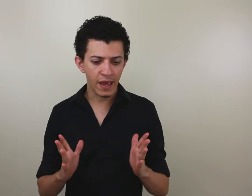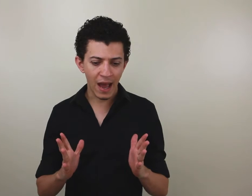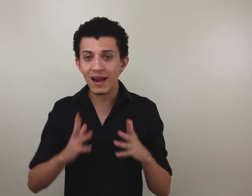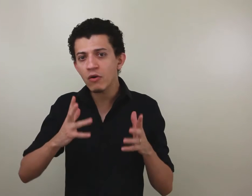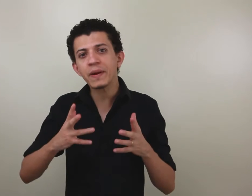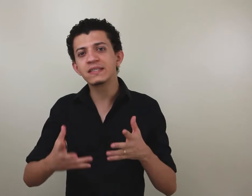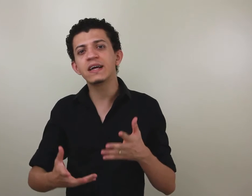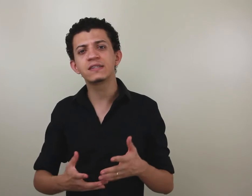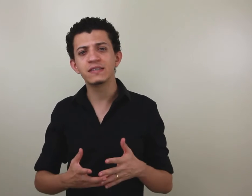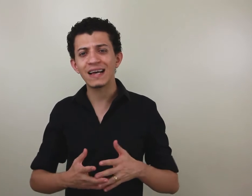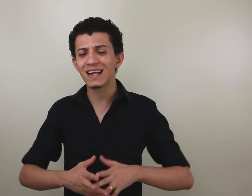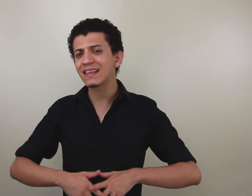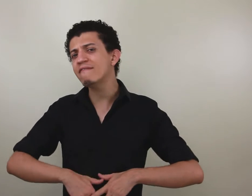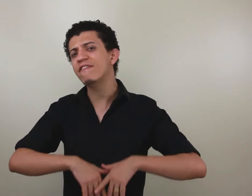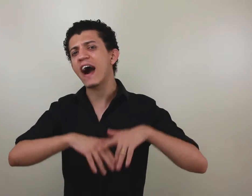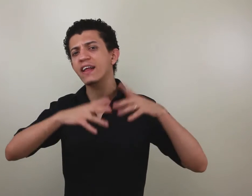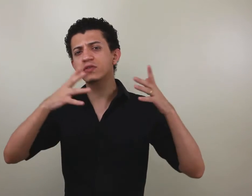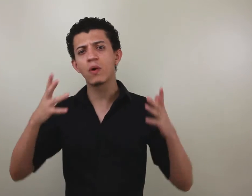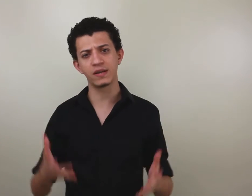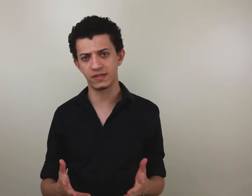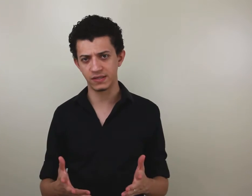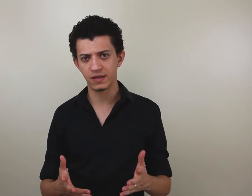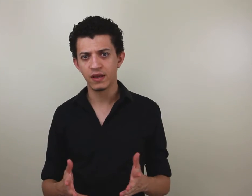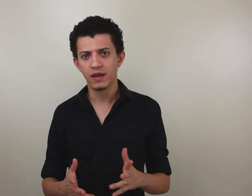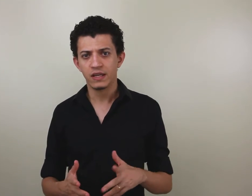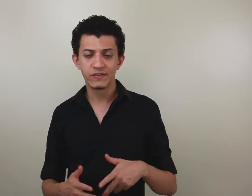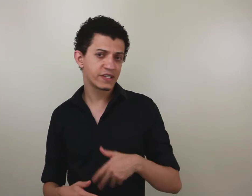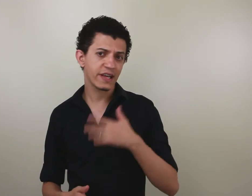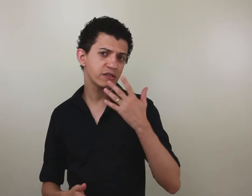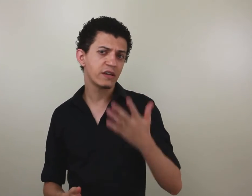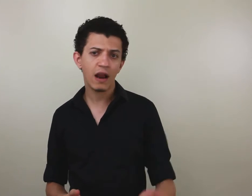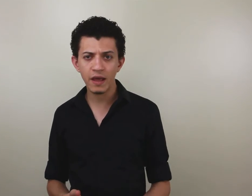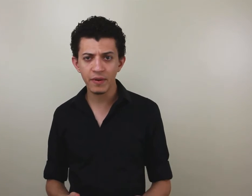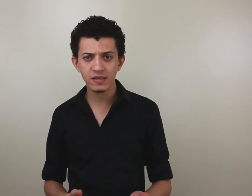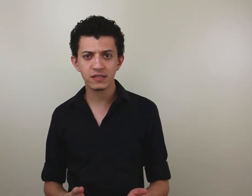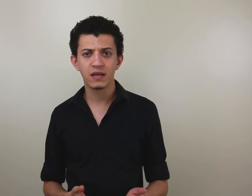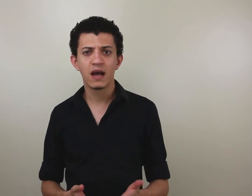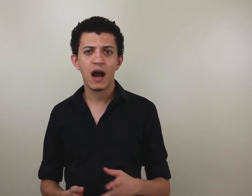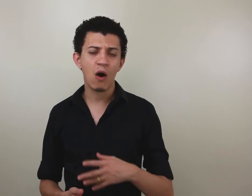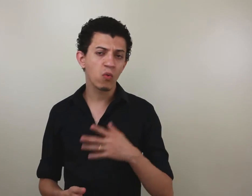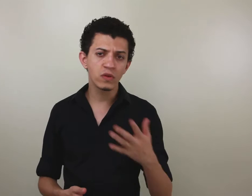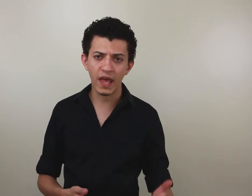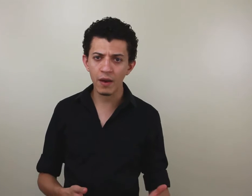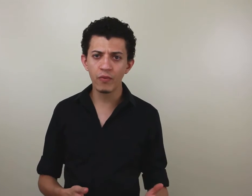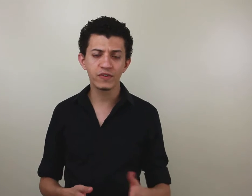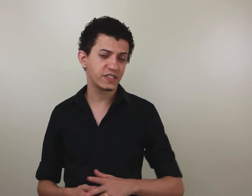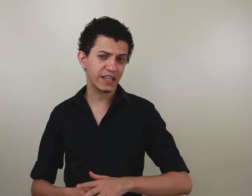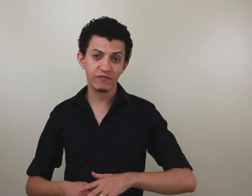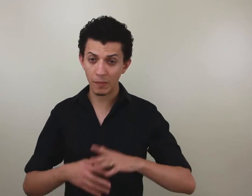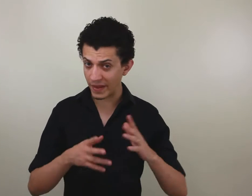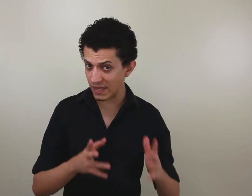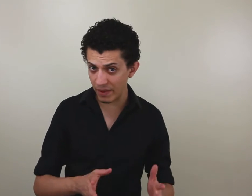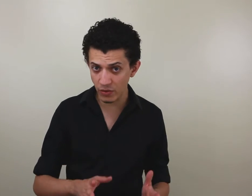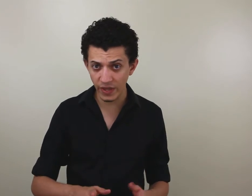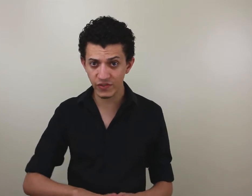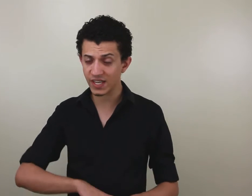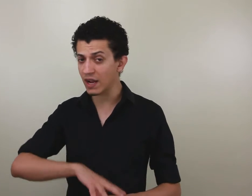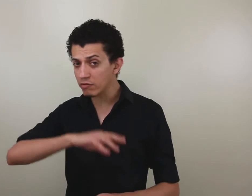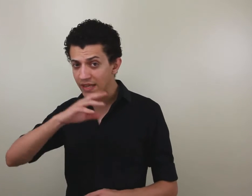a língua brasileira de sinais, ela tem várias nuances. Se você está estudando a Libras há algum tempo, você já deve ter percebido isso, você não está